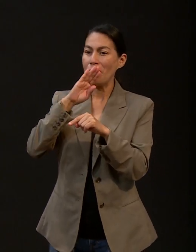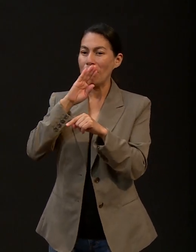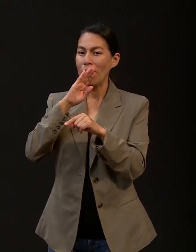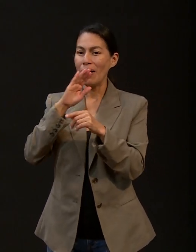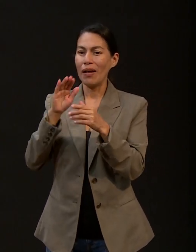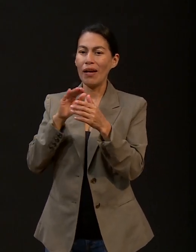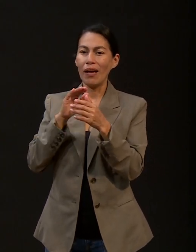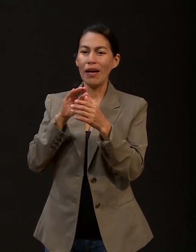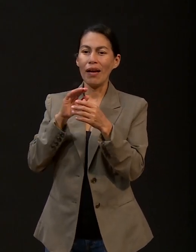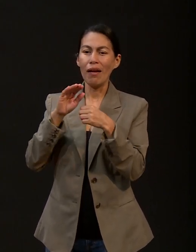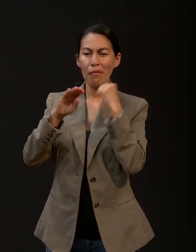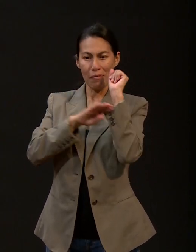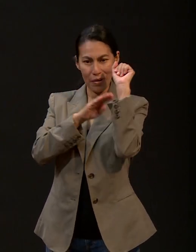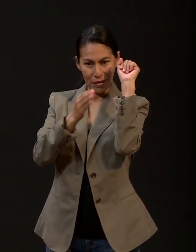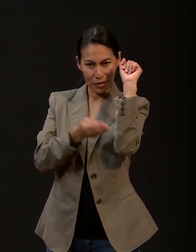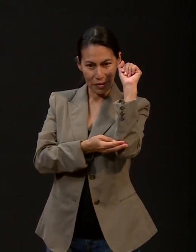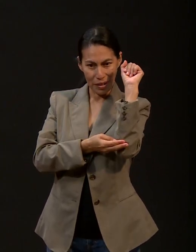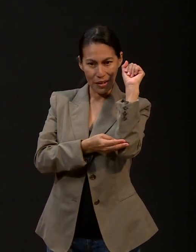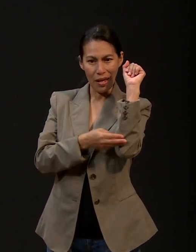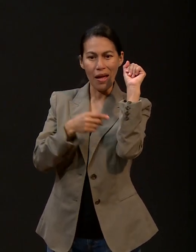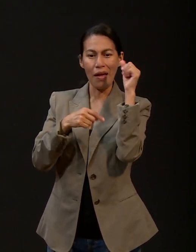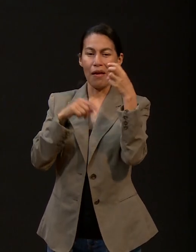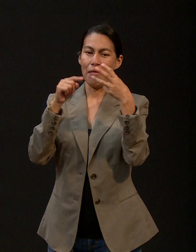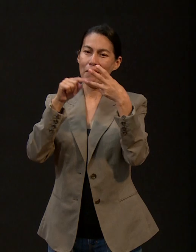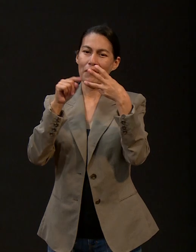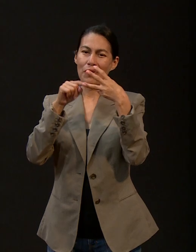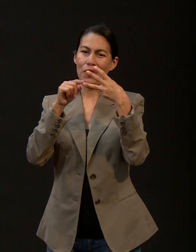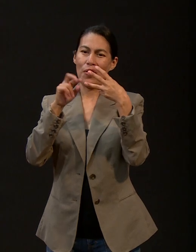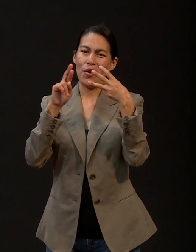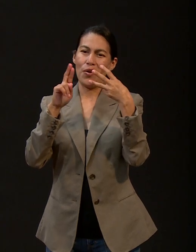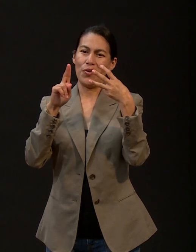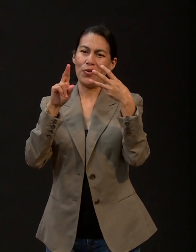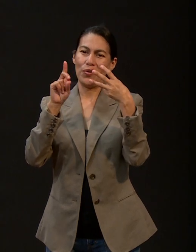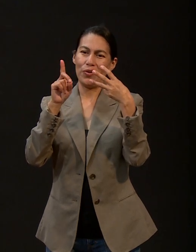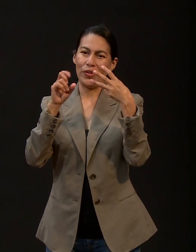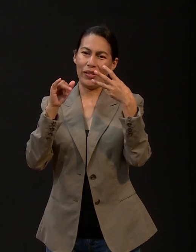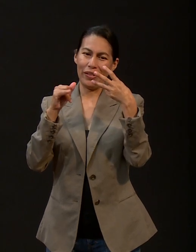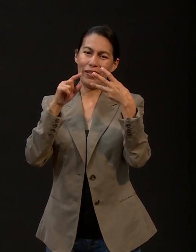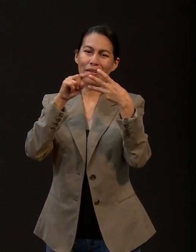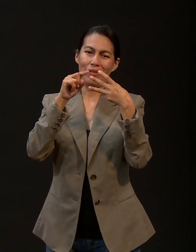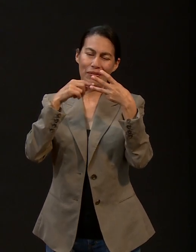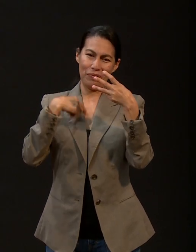mayor, Randy, y también estoy yo. Mi papá no sale porque es el fotógrafo.